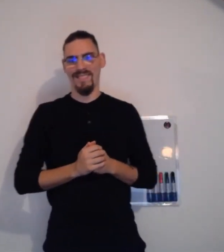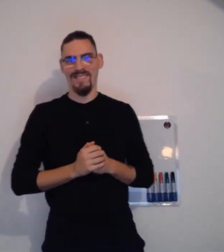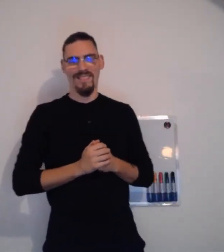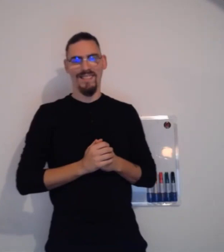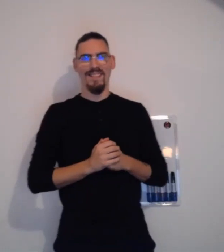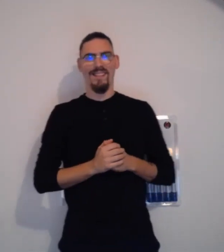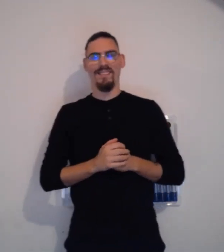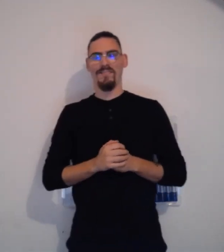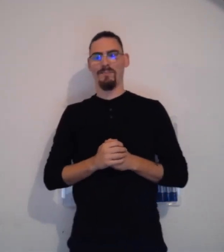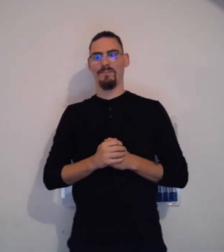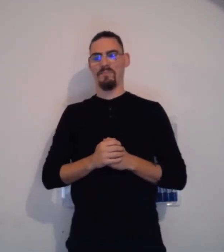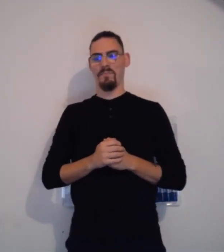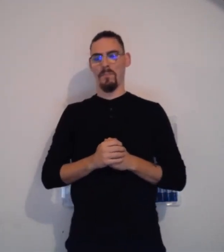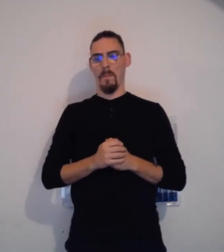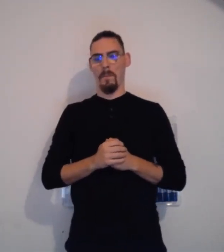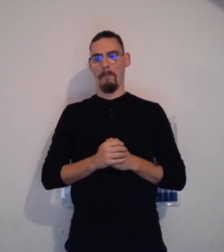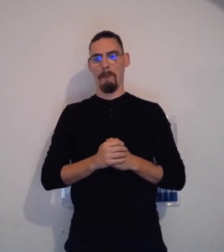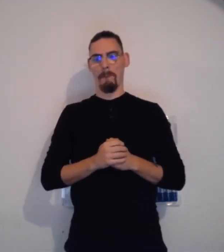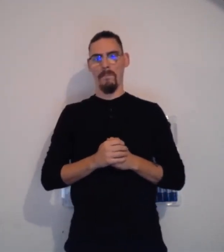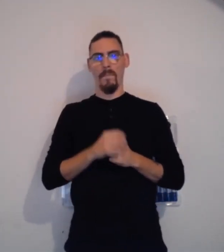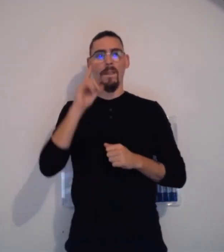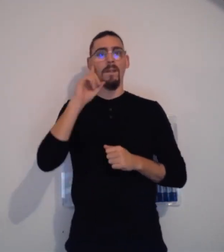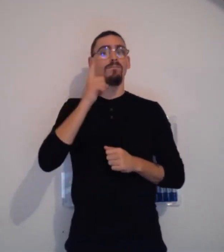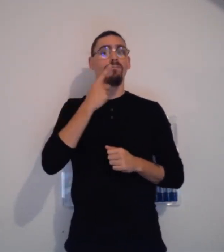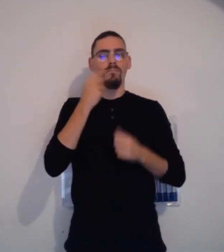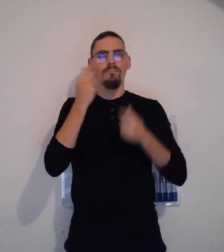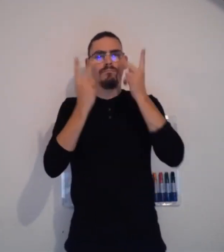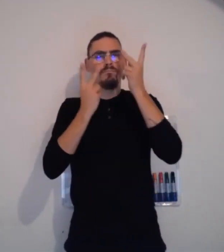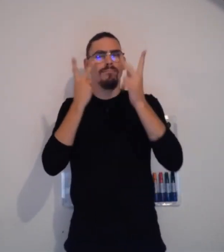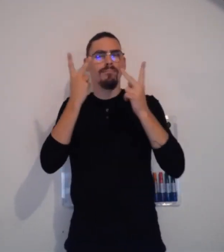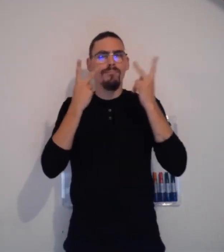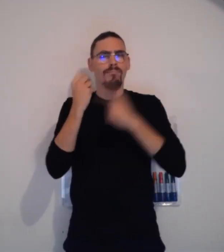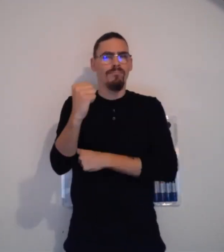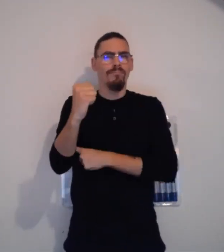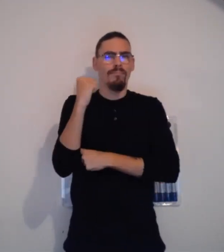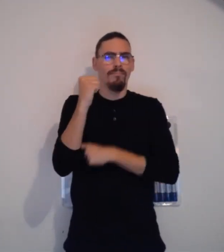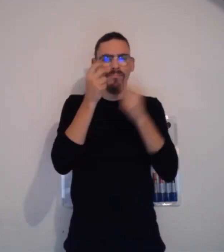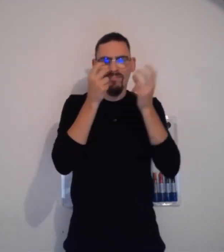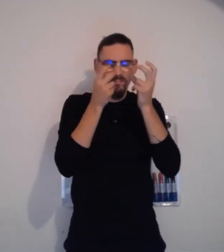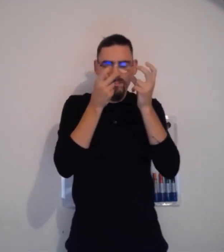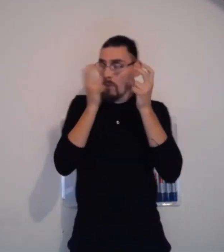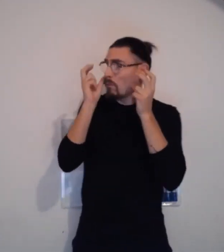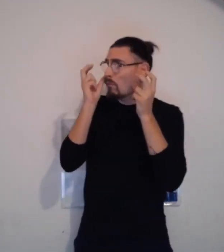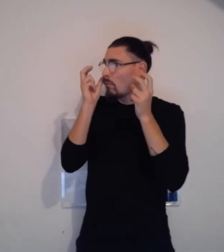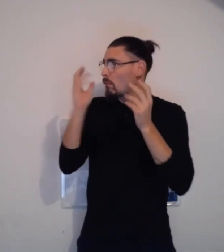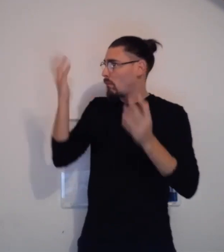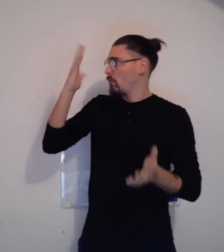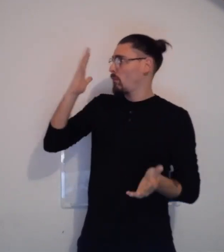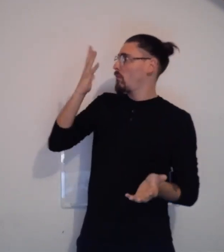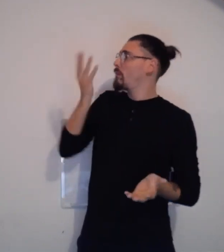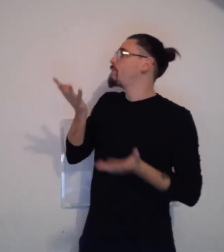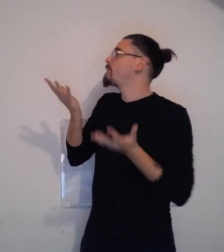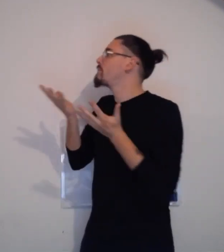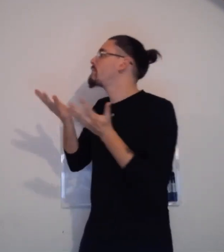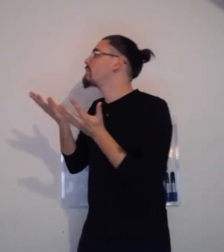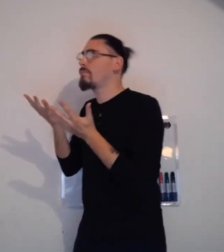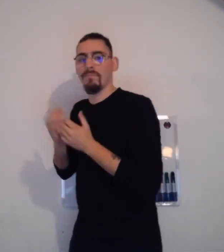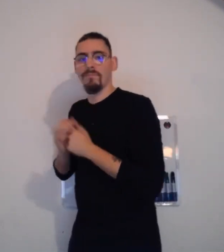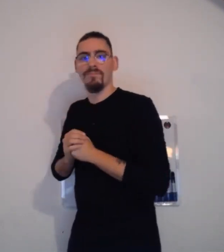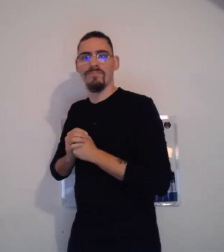je secoue ma main et j'essaye d'intercepter son regard comme ça. Les personnes sourdes sont très visuelles. Vraiment, la